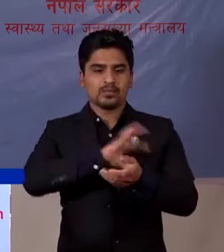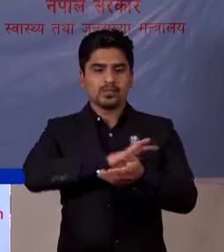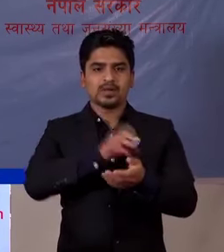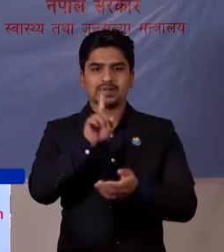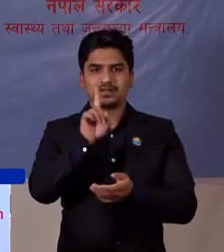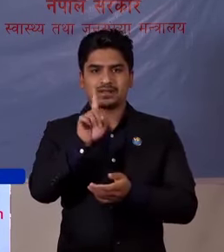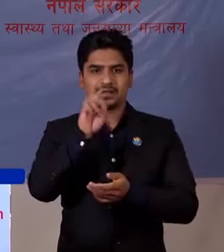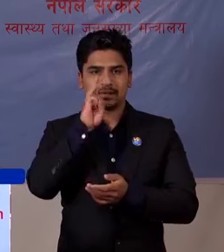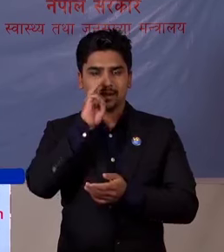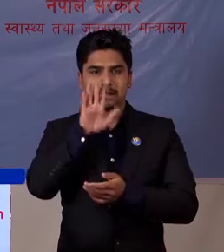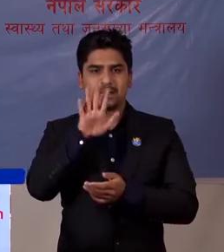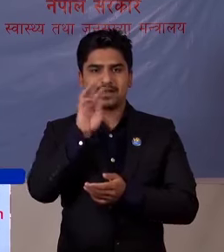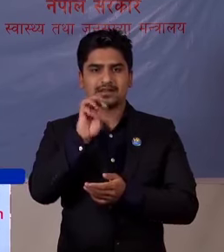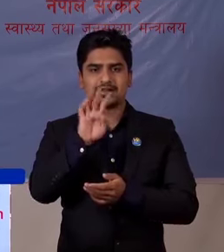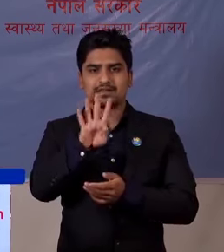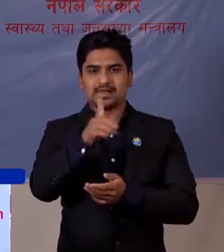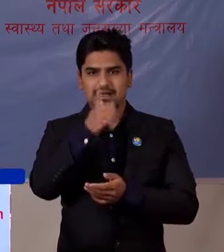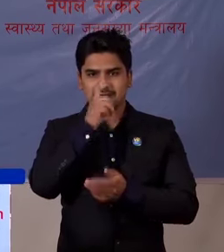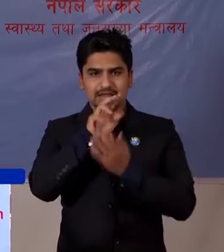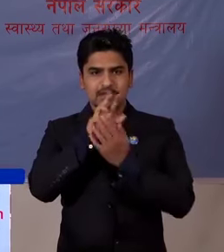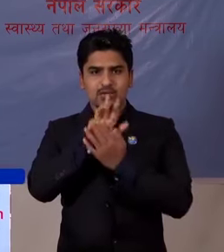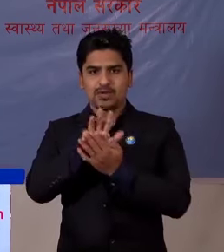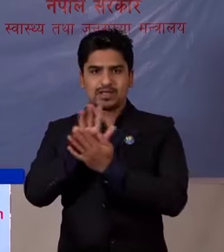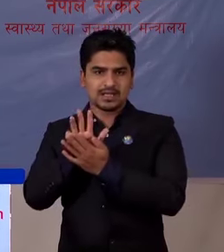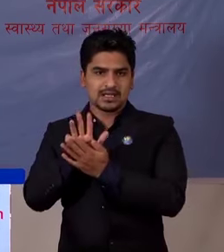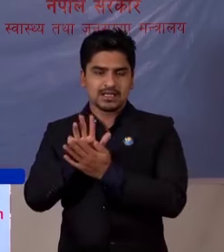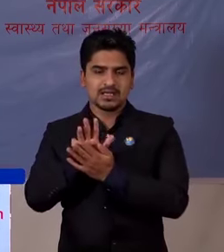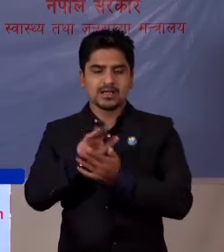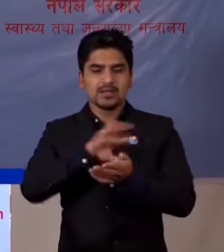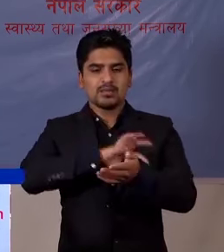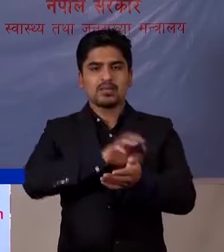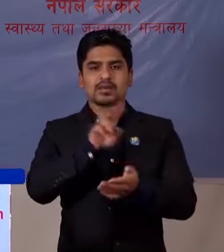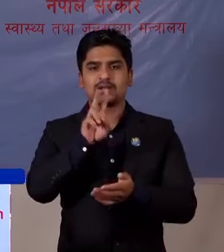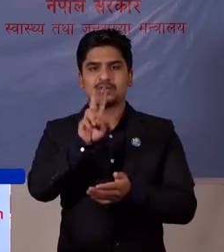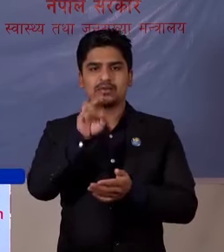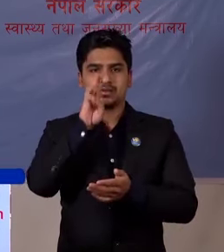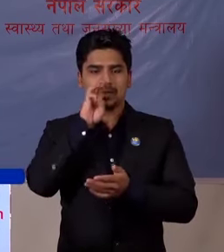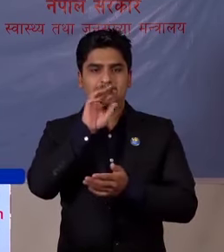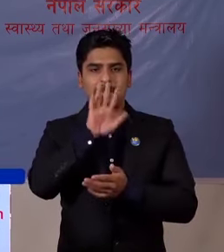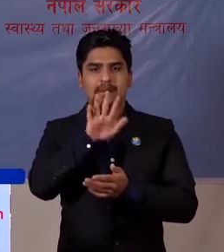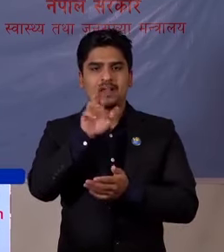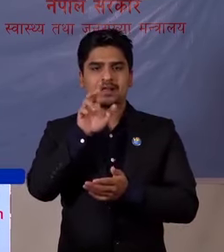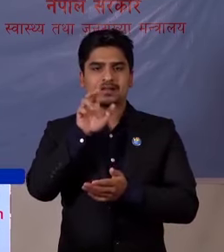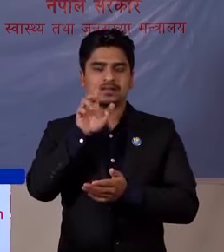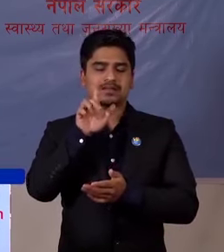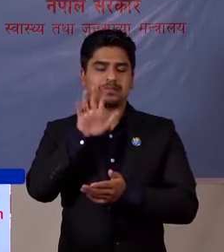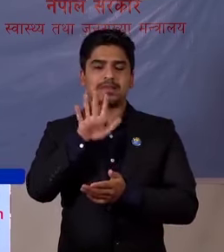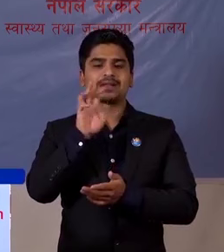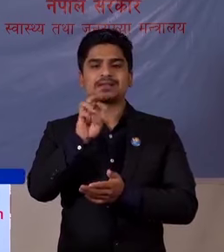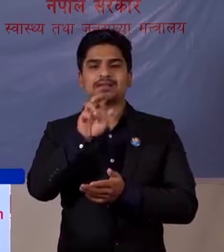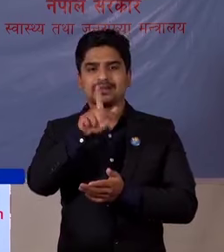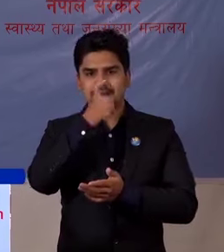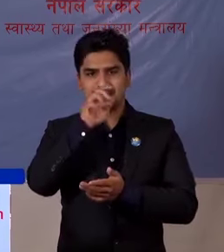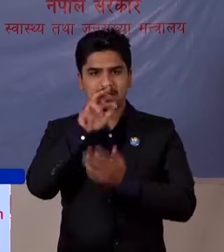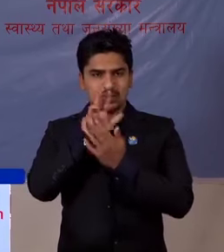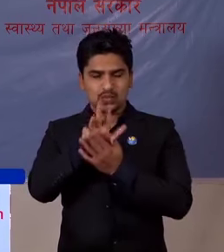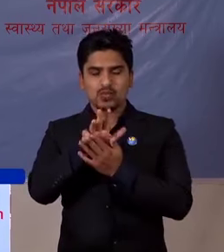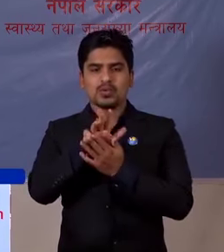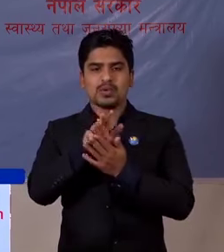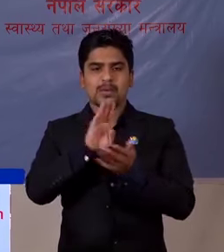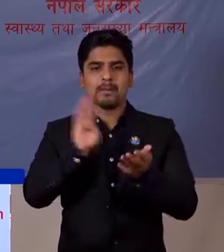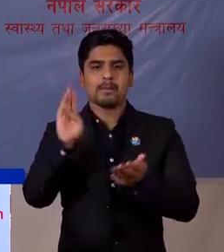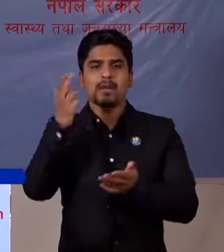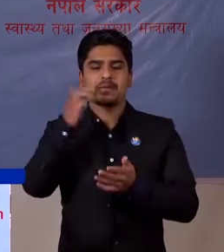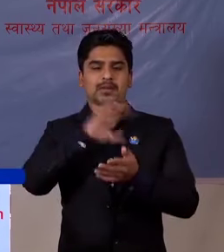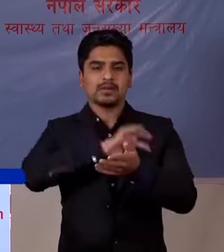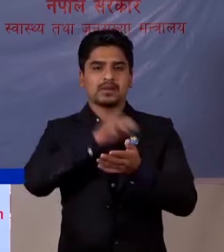परदेश नुमर एक मां 5449 परदेश नुमर दुई मां 5709 तेसे गरी बागमती परदेश